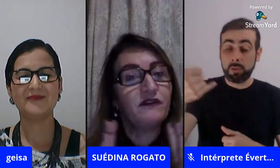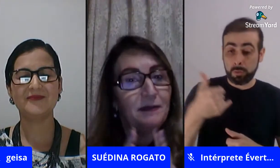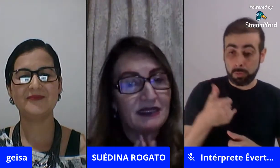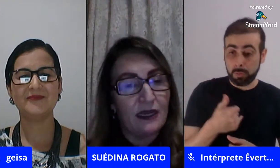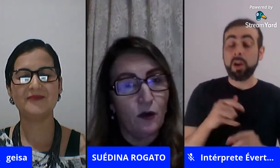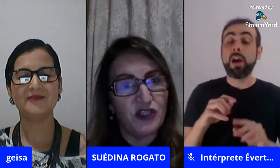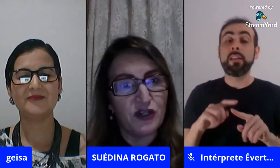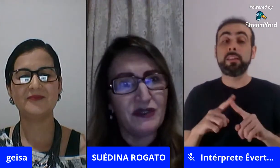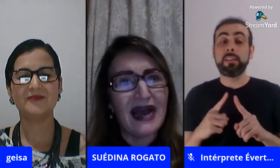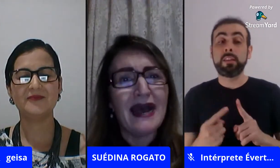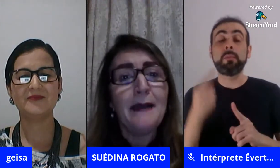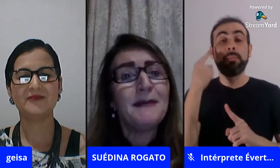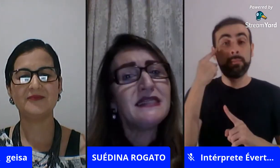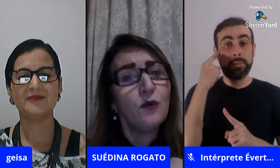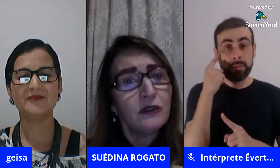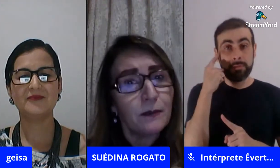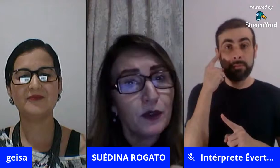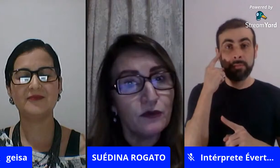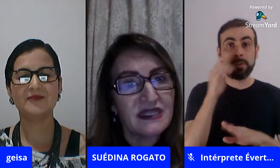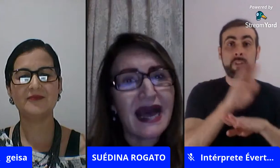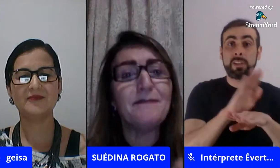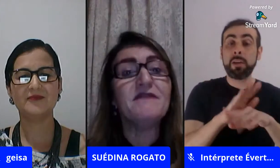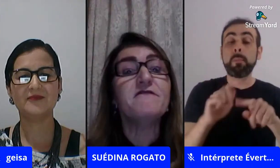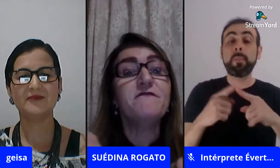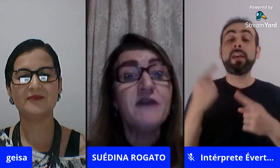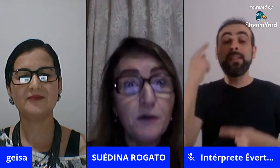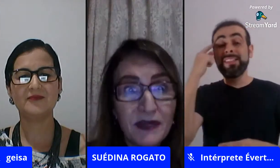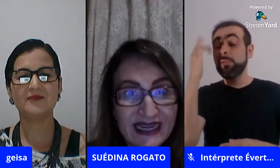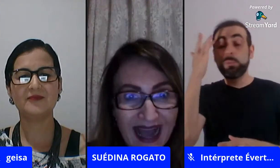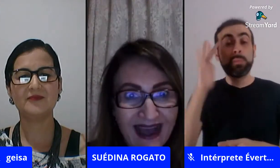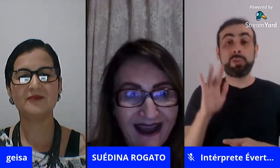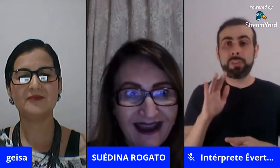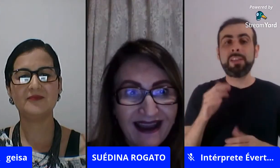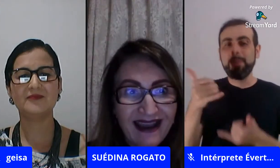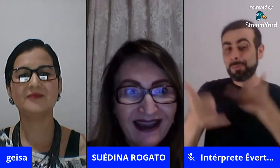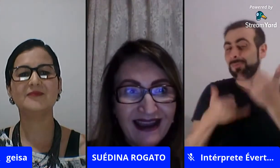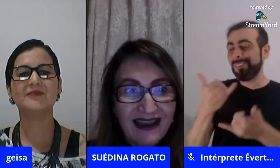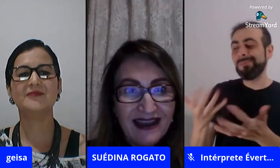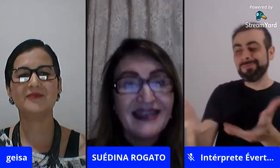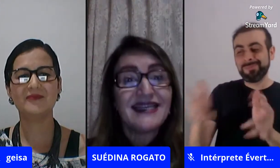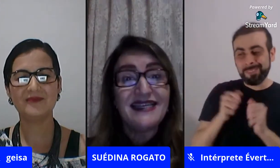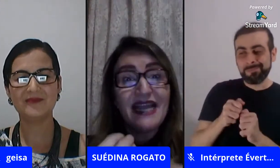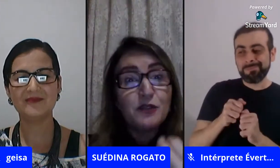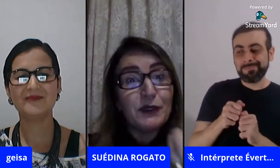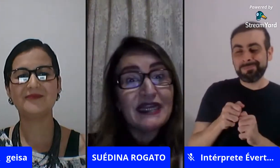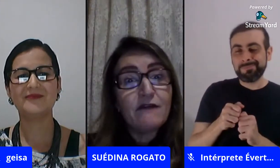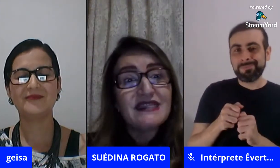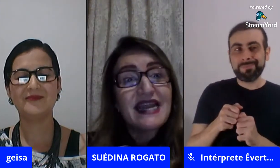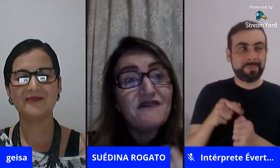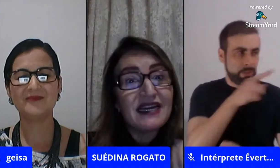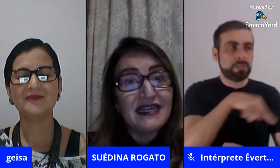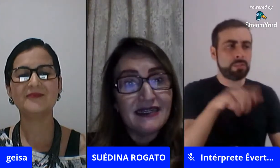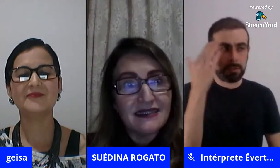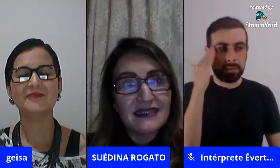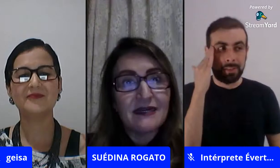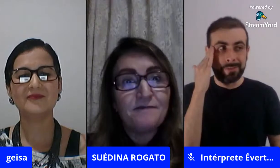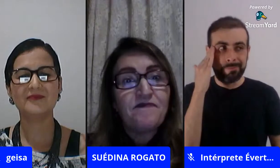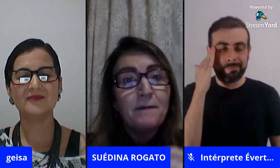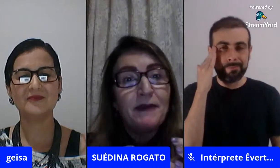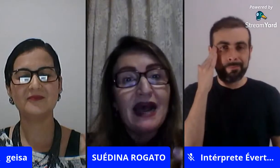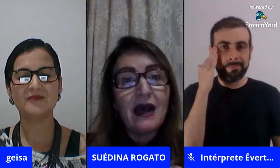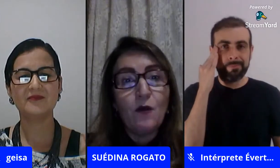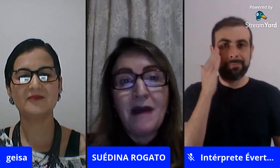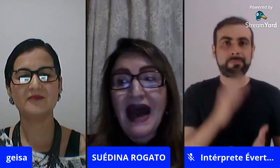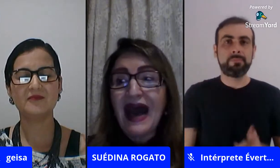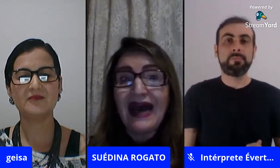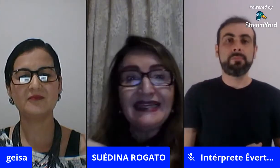a Pro vai pensar em como te ajudar mas enquanto a Pro não sabe vamos brincar vocês entendem? porque daí você leva a criança